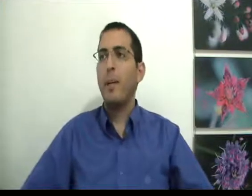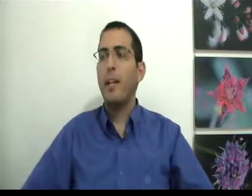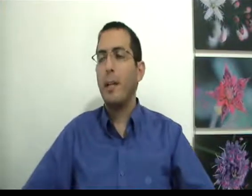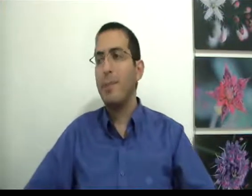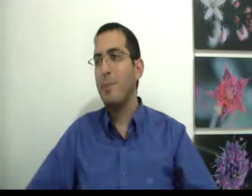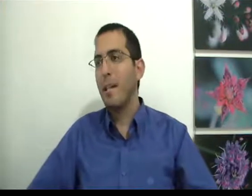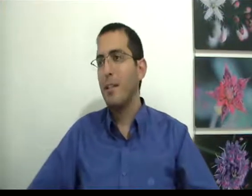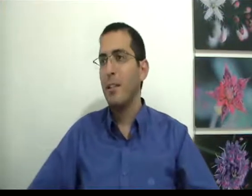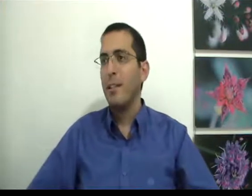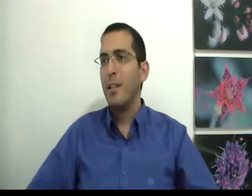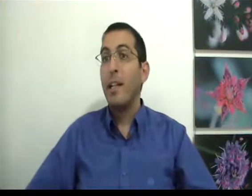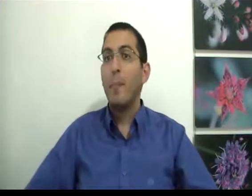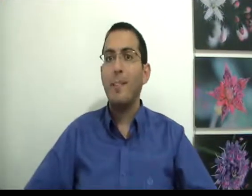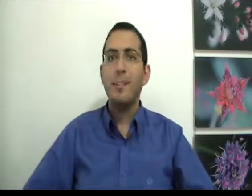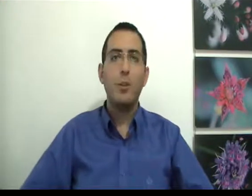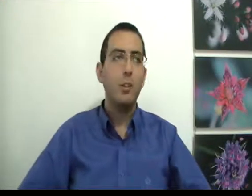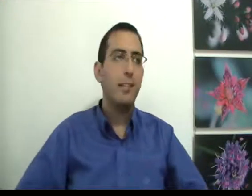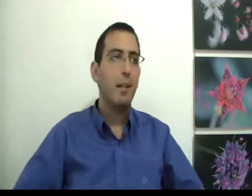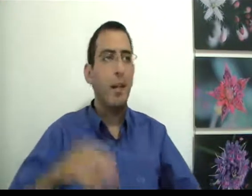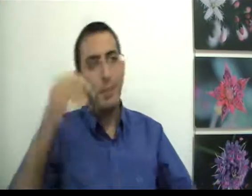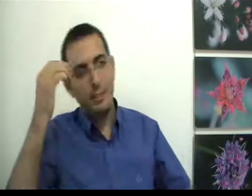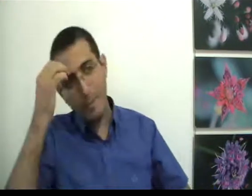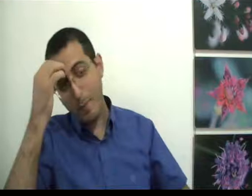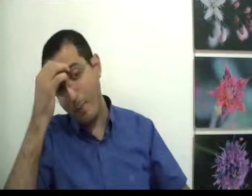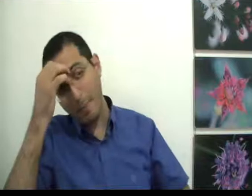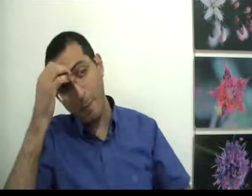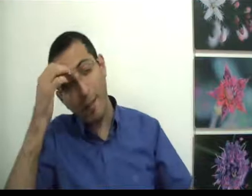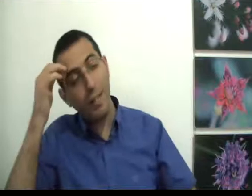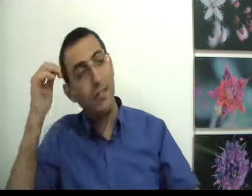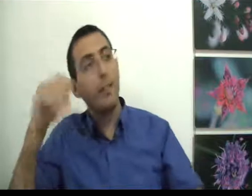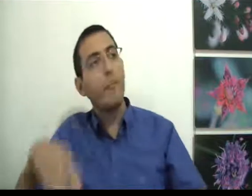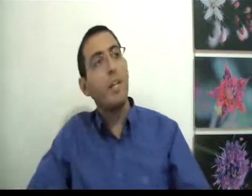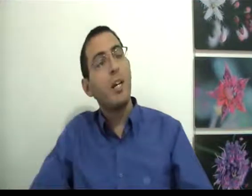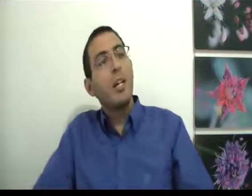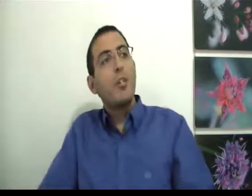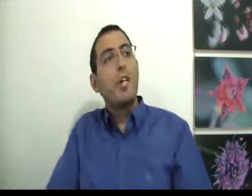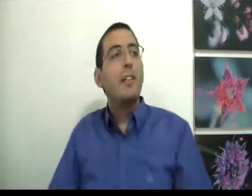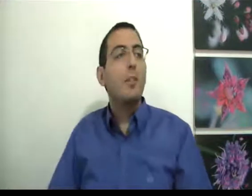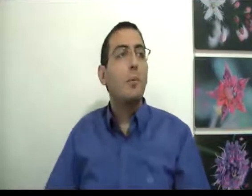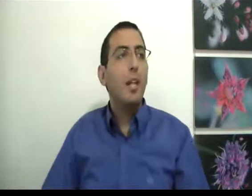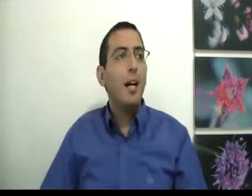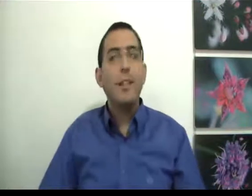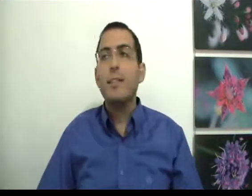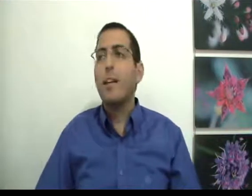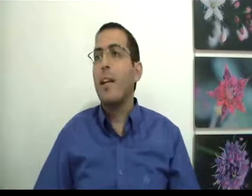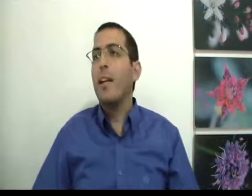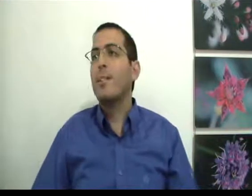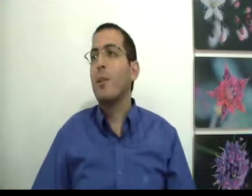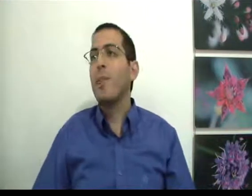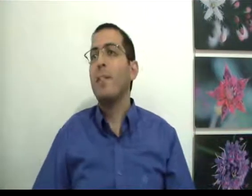בחיים, הזמן לחפש את העושר, הזמן לחפש את האמת בננם אומר הבנתי שכדי לתמושר אני צריך לנסות להבין